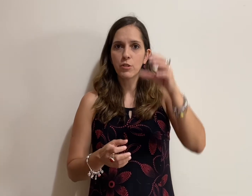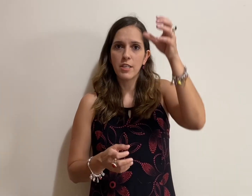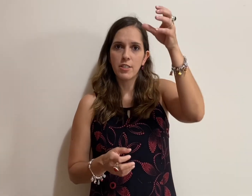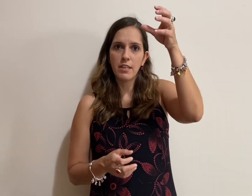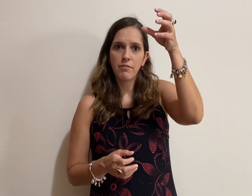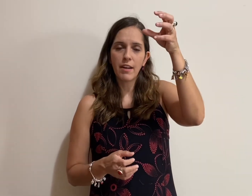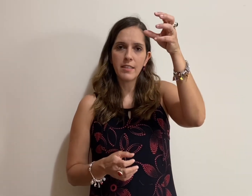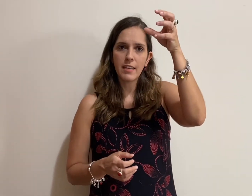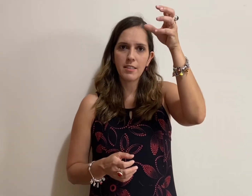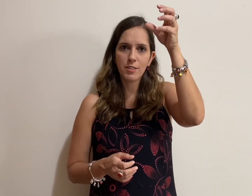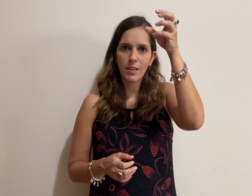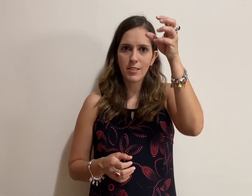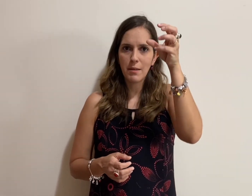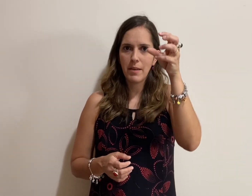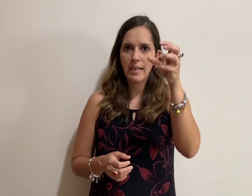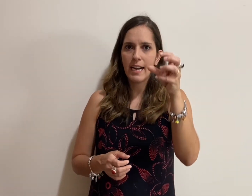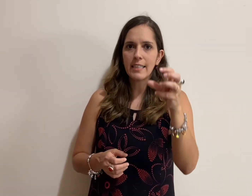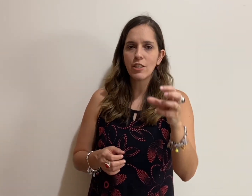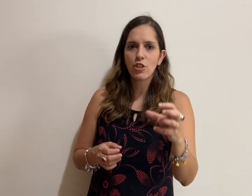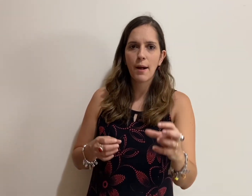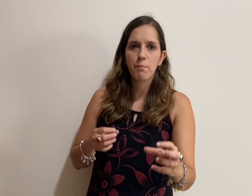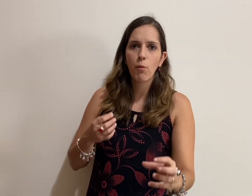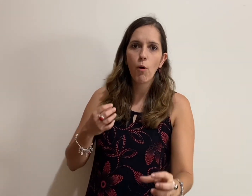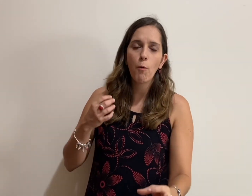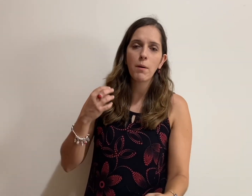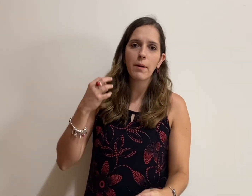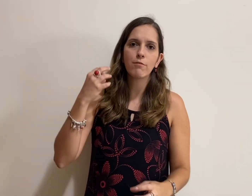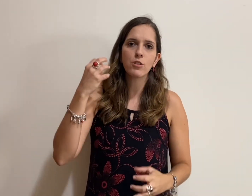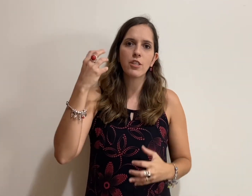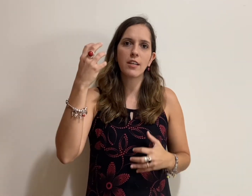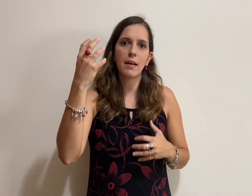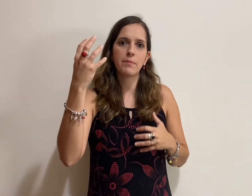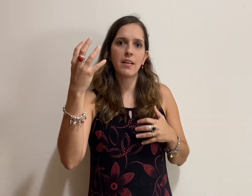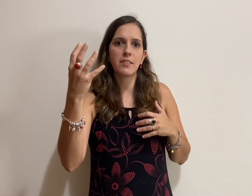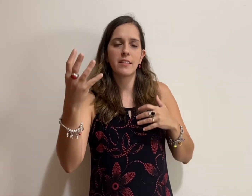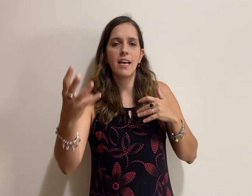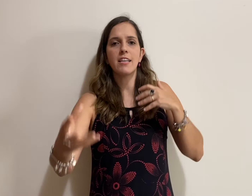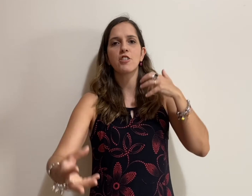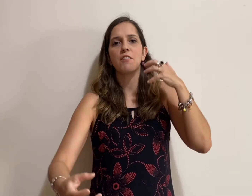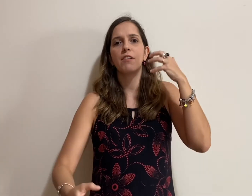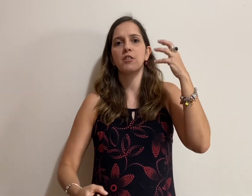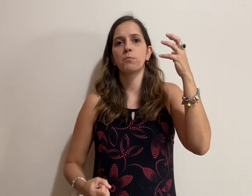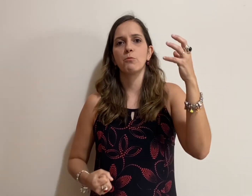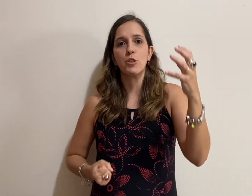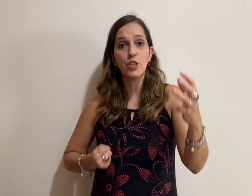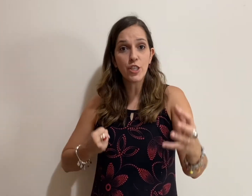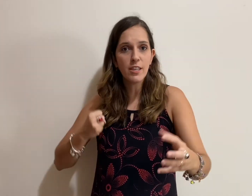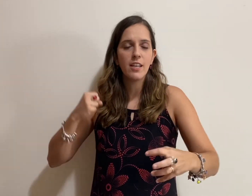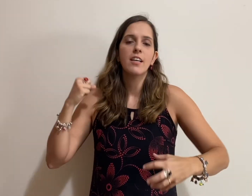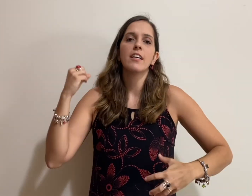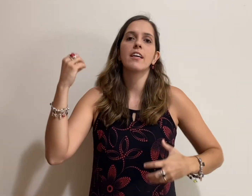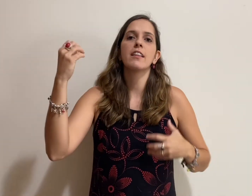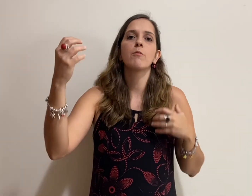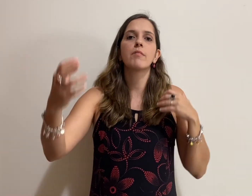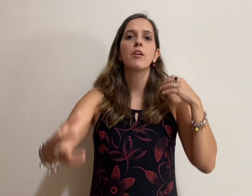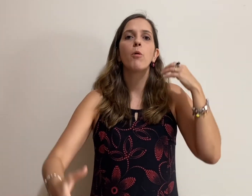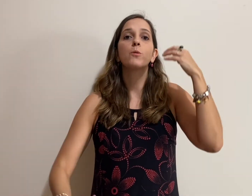seja, ele faz elas se assemelharem já à bomba para você já captar essa ideia de que vai explodir e que não tem outra